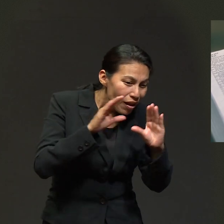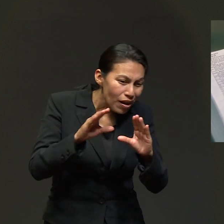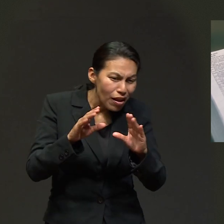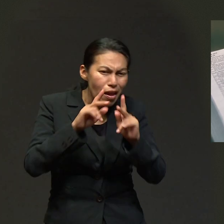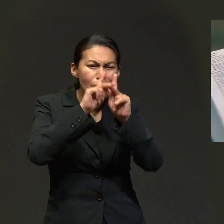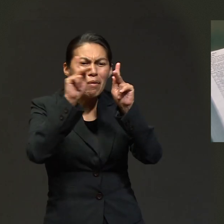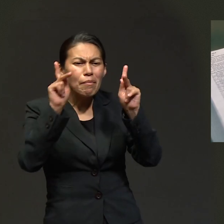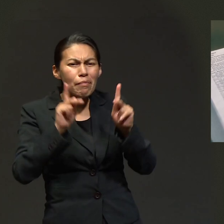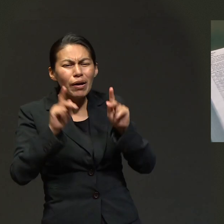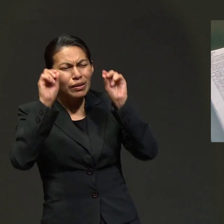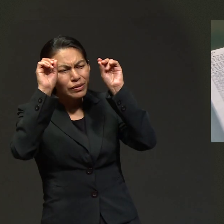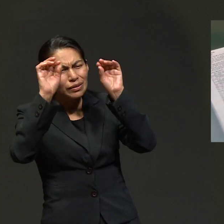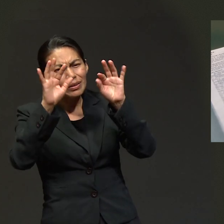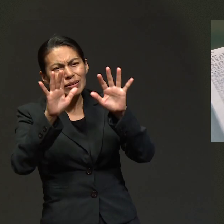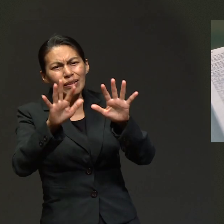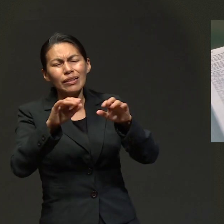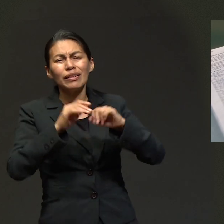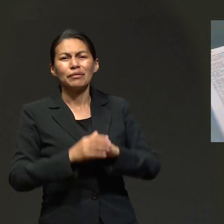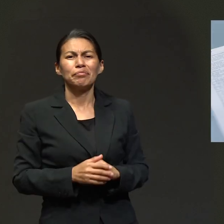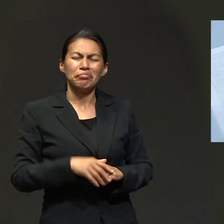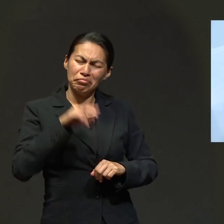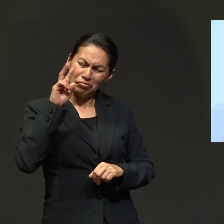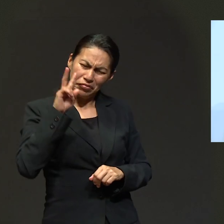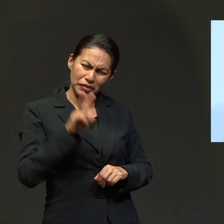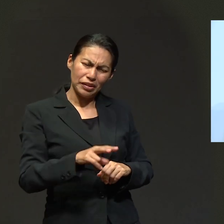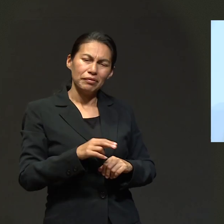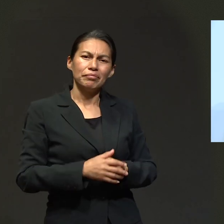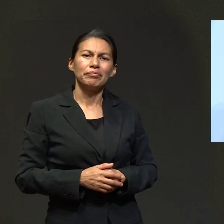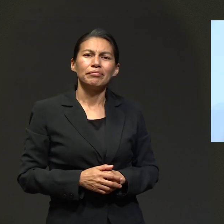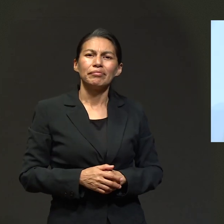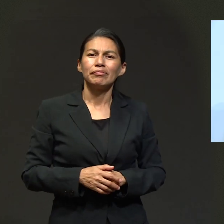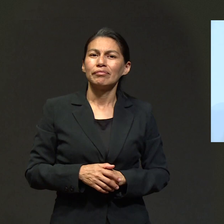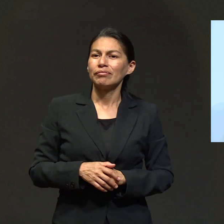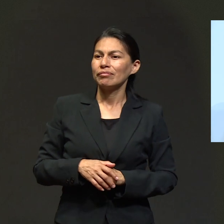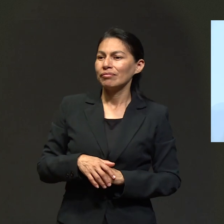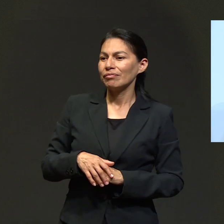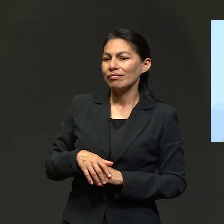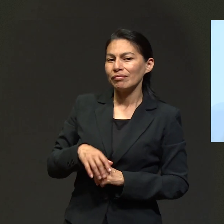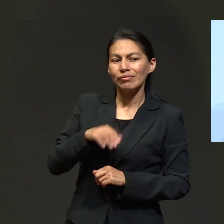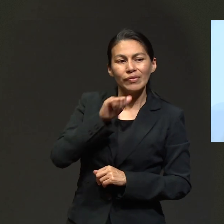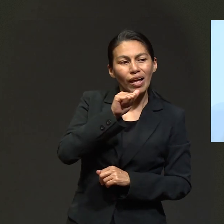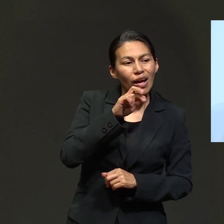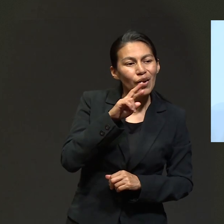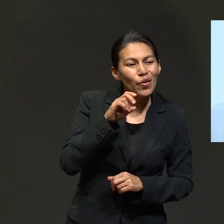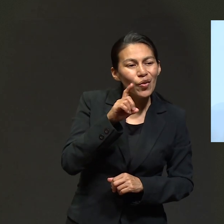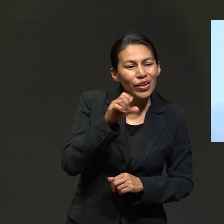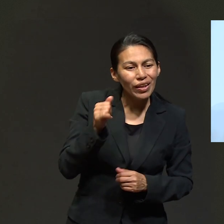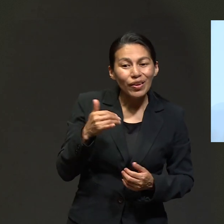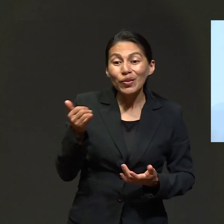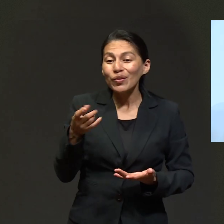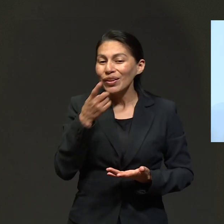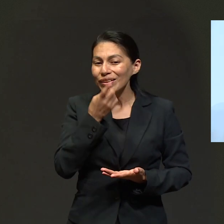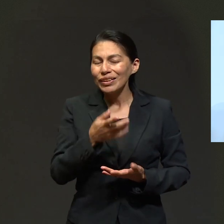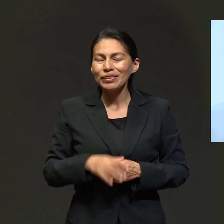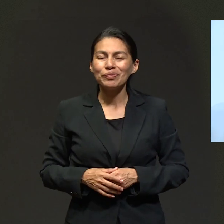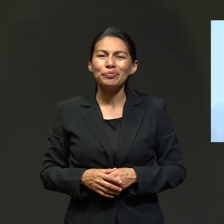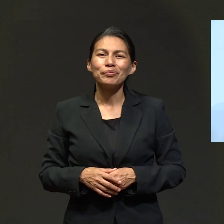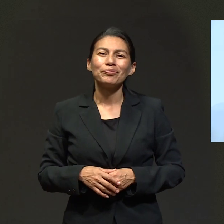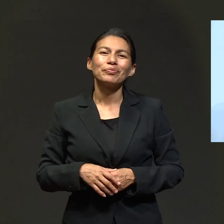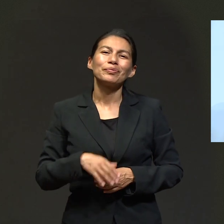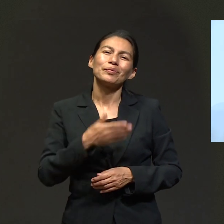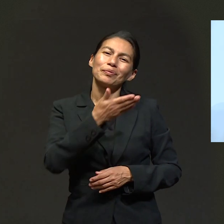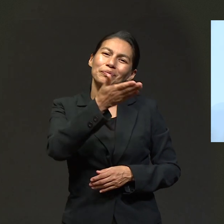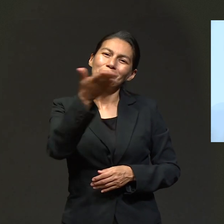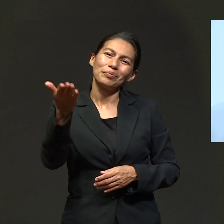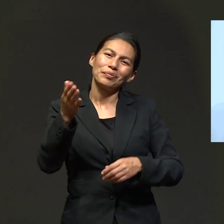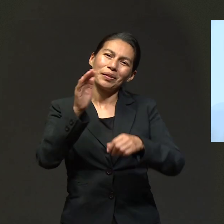Amén. Amén. Amén. Arodi, tú querías decir algo. Bueno, quiero hablar a todos mis amigos, amigas